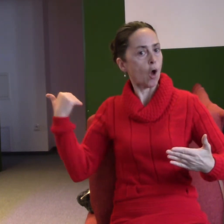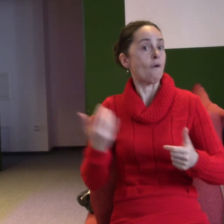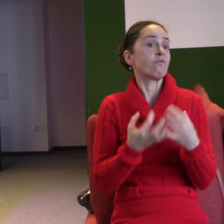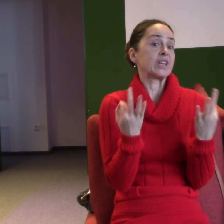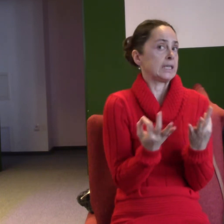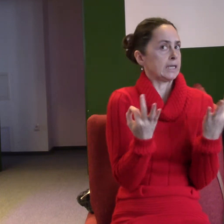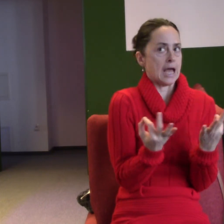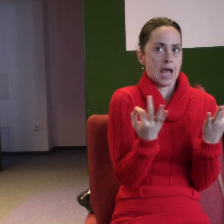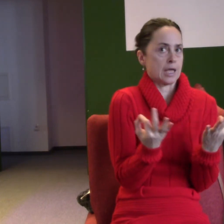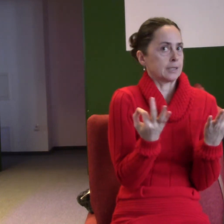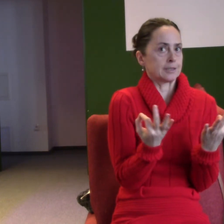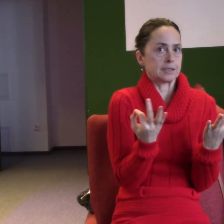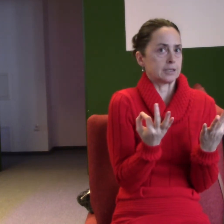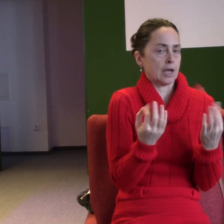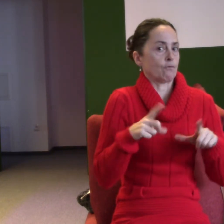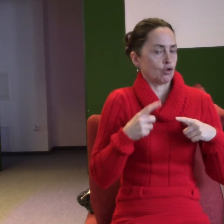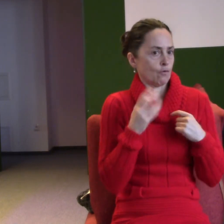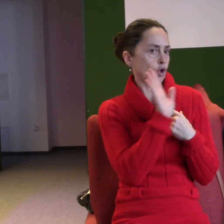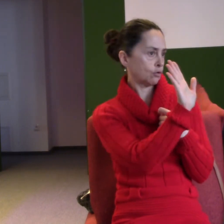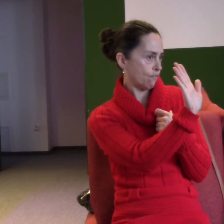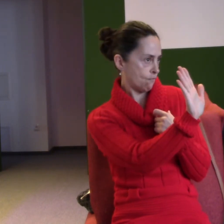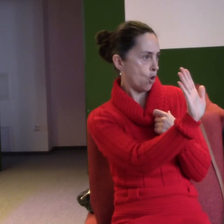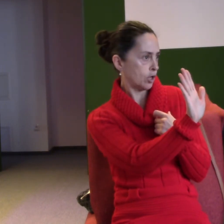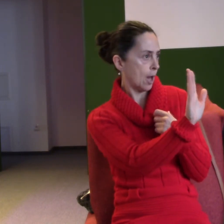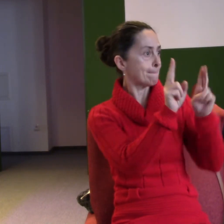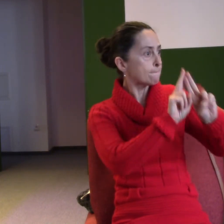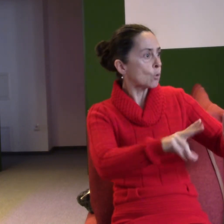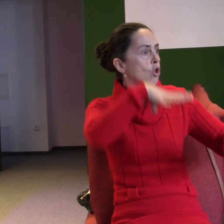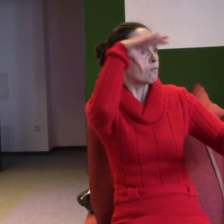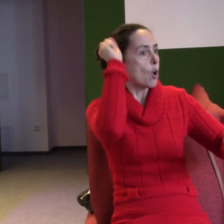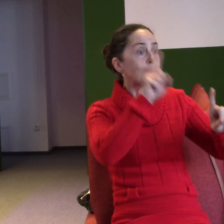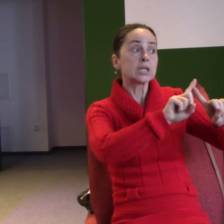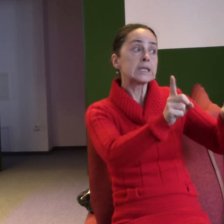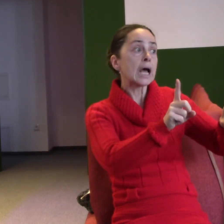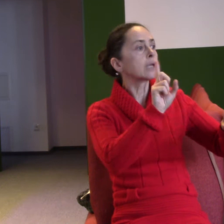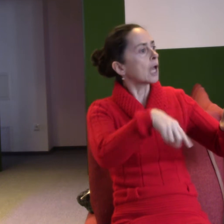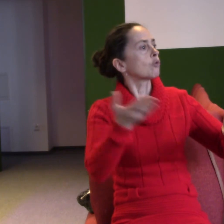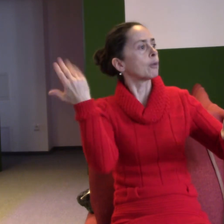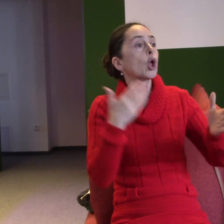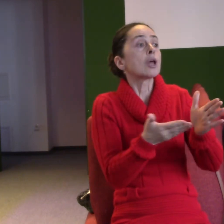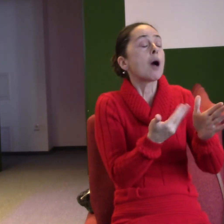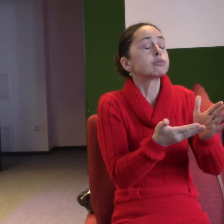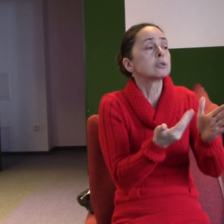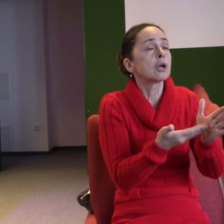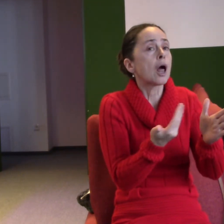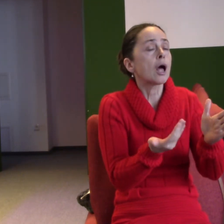se začnou v tvém životě dít, můžeš chápat úplně jinak. Například po staru,